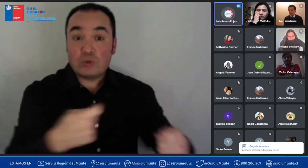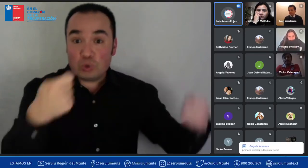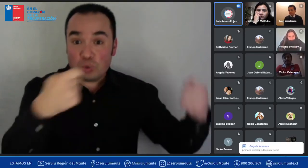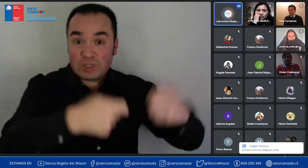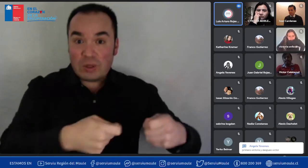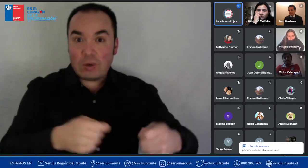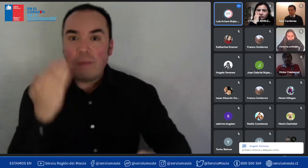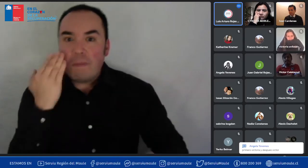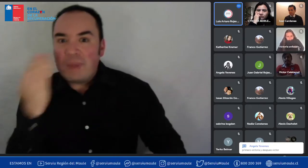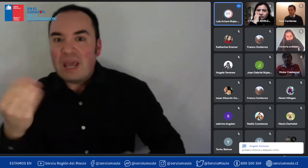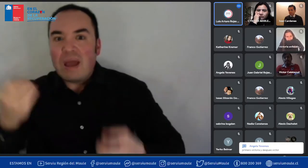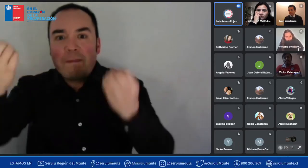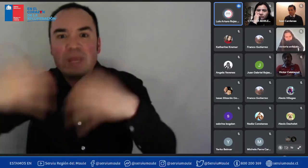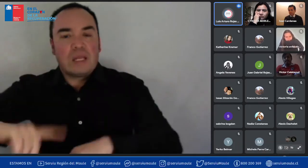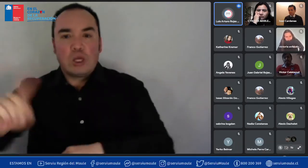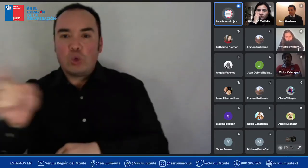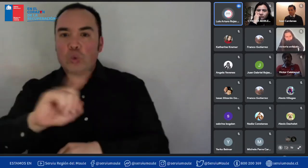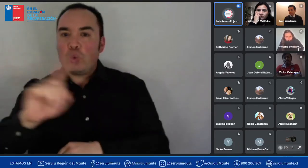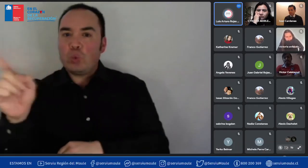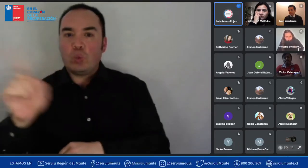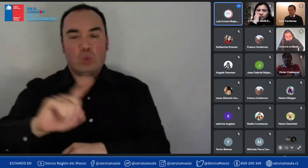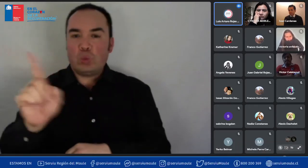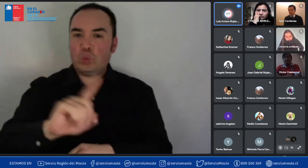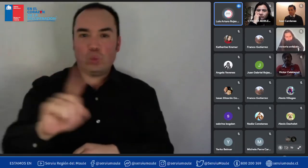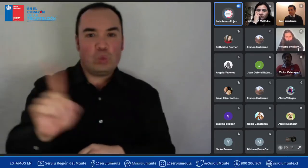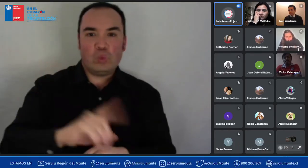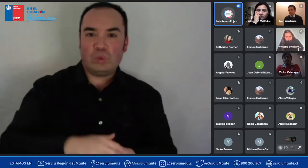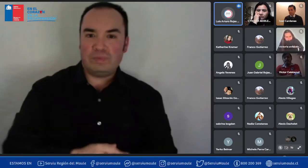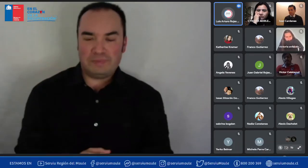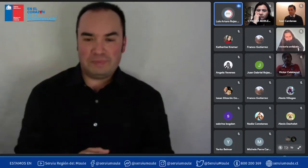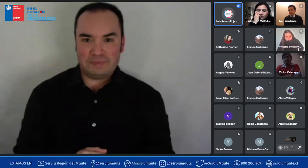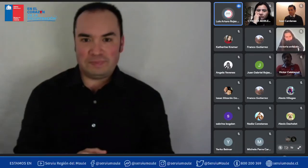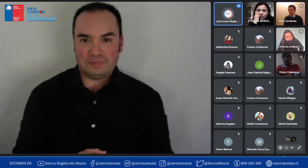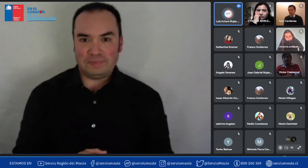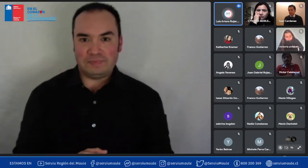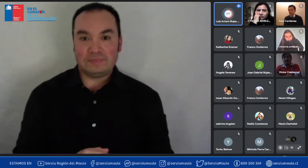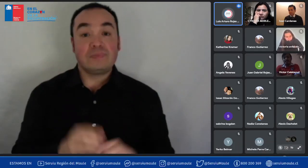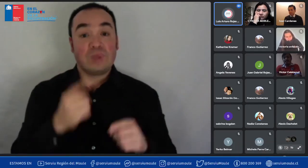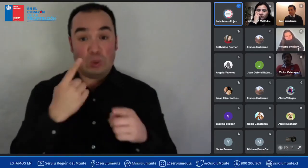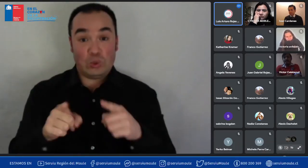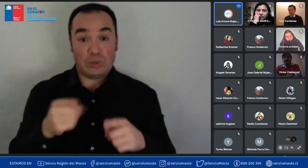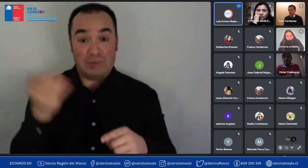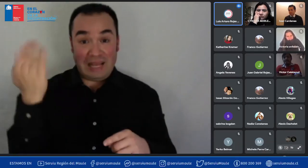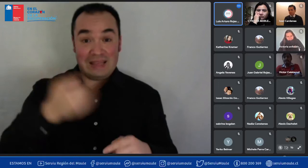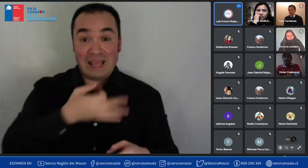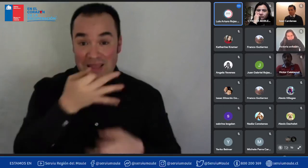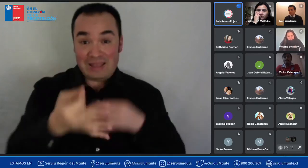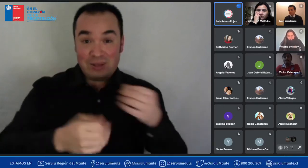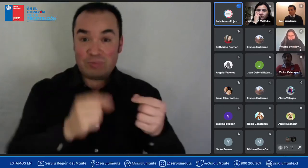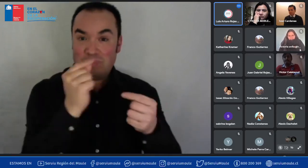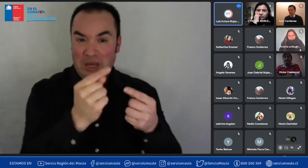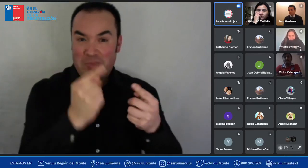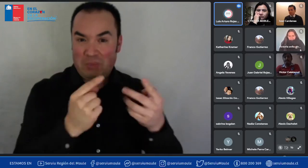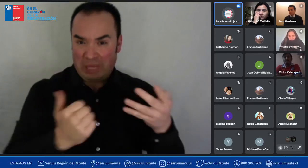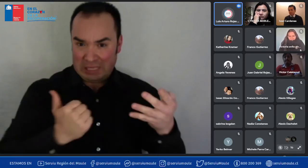en ninguna parte de los requisitos ya se menciona las cosas que ella le han dicho